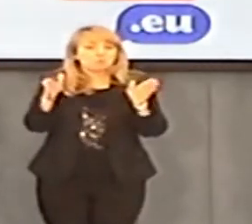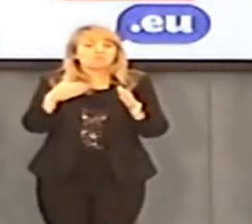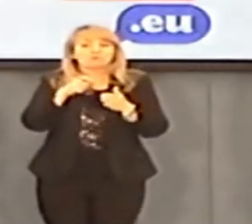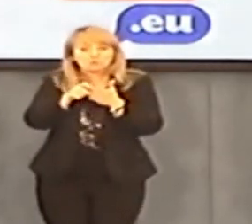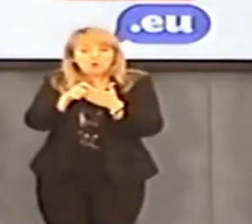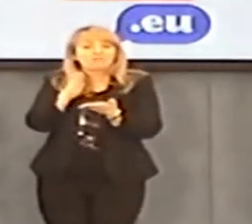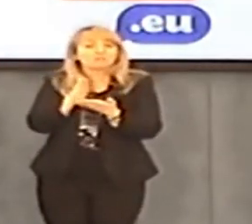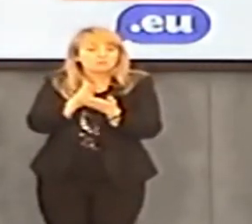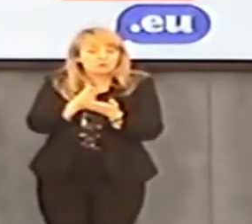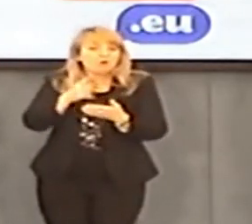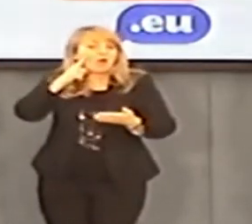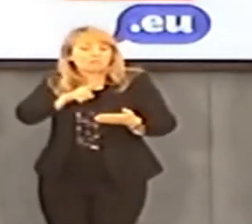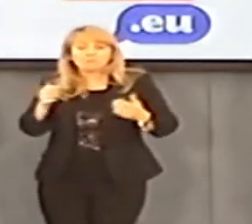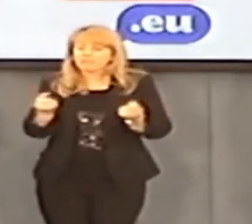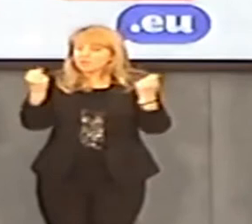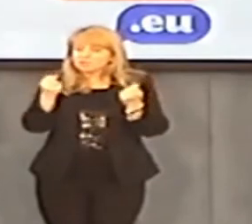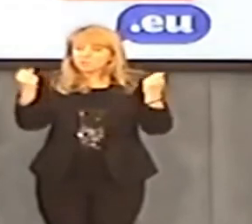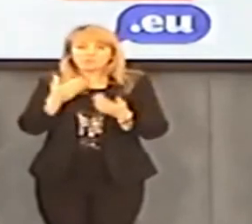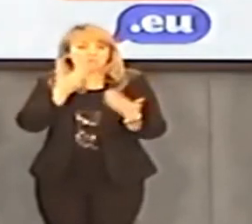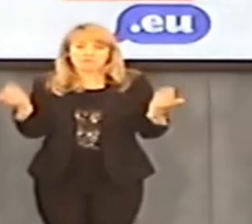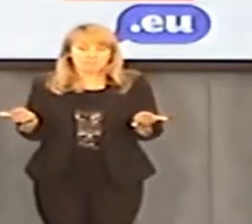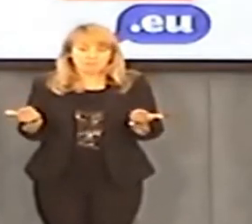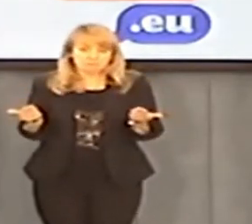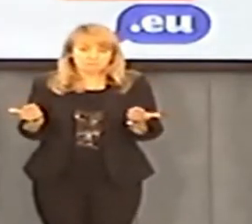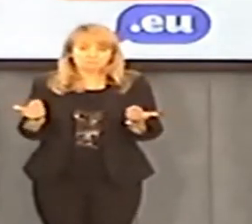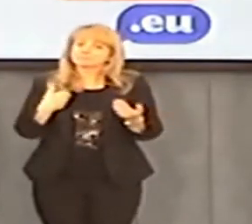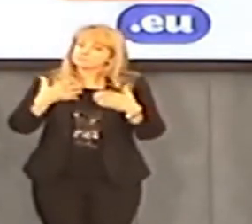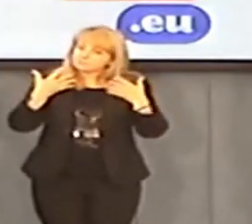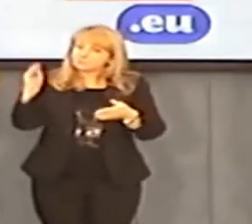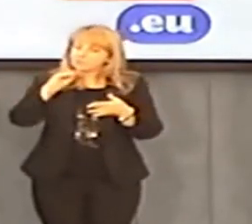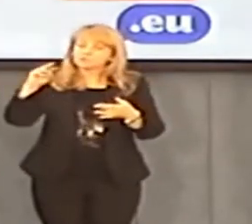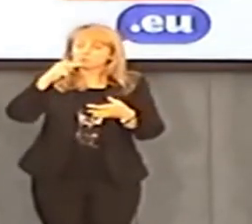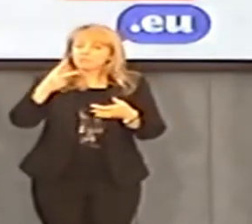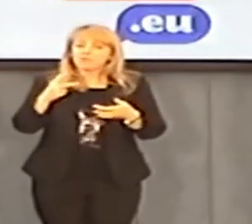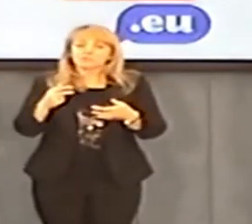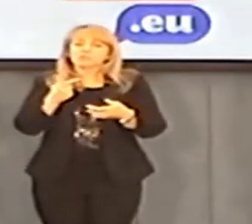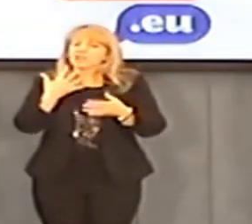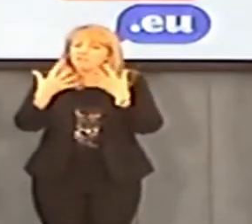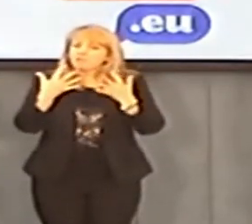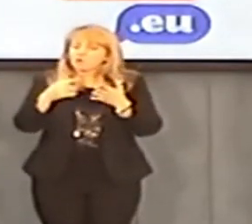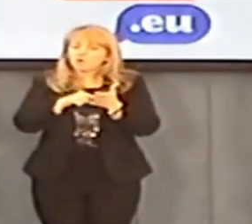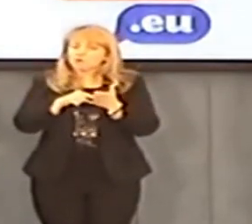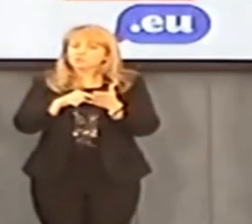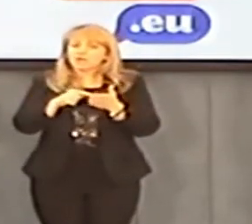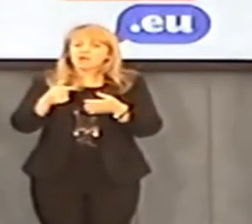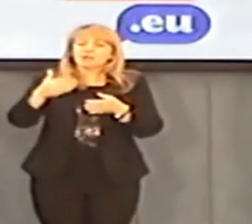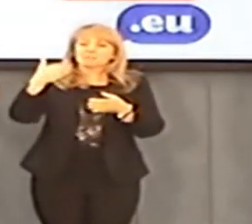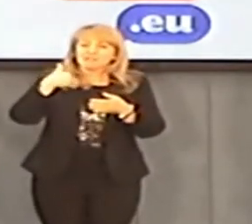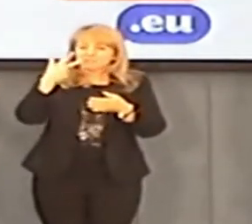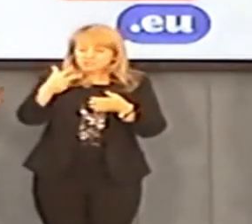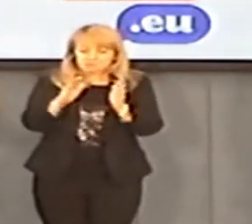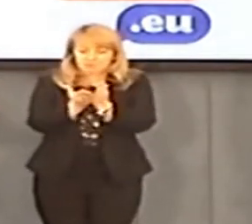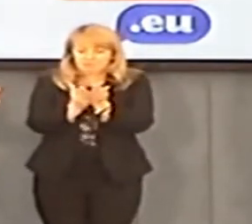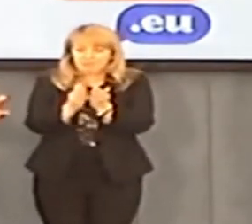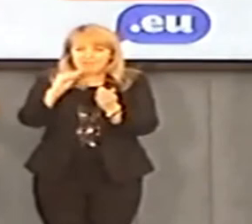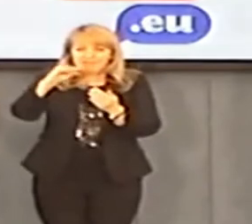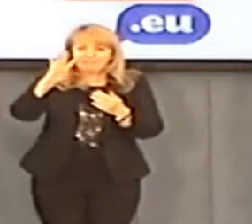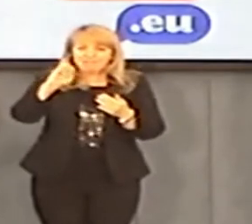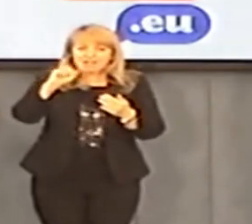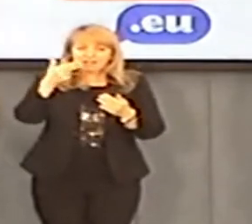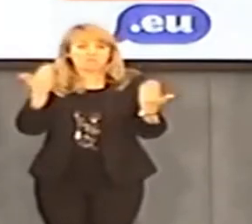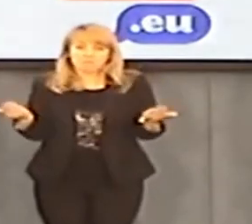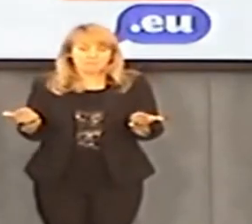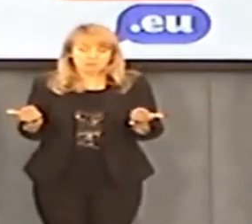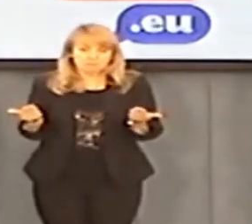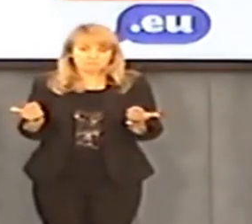z tego wynika w sferze werbalnej póki co. Nie możemy tu mówić o jakichś konkretnych czynach.